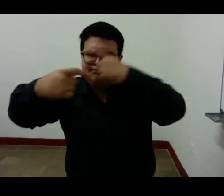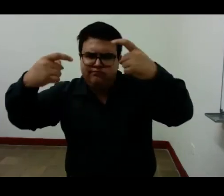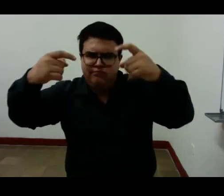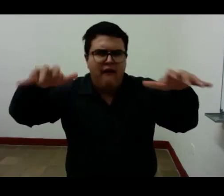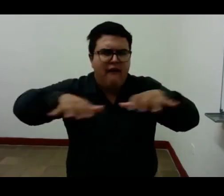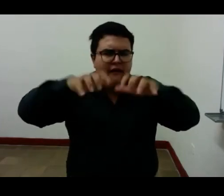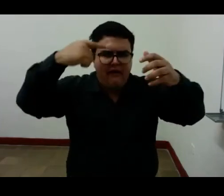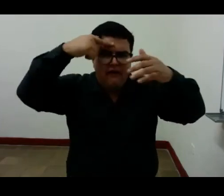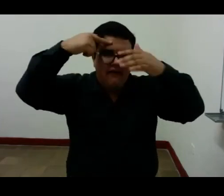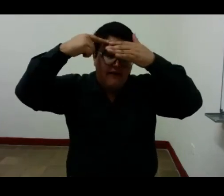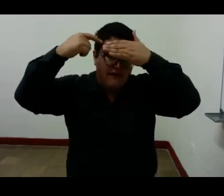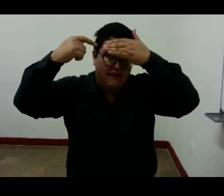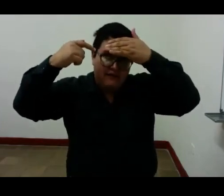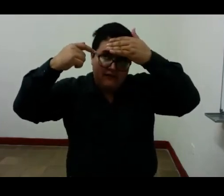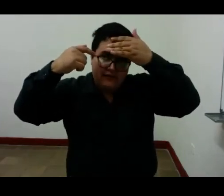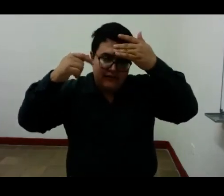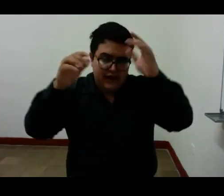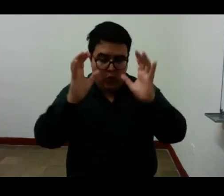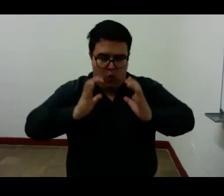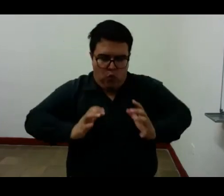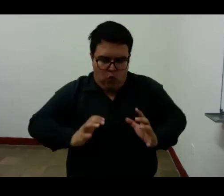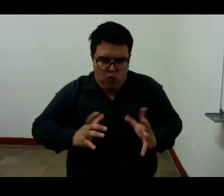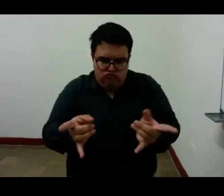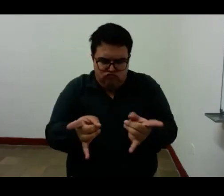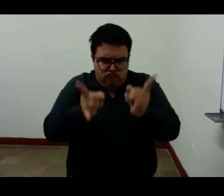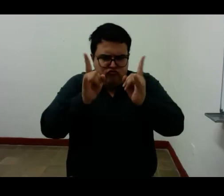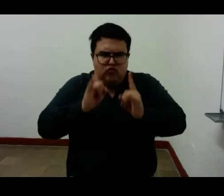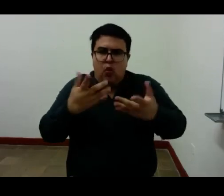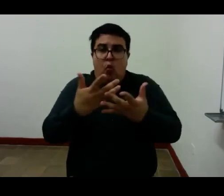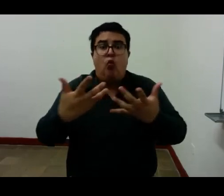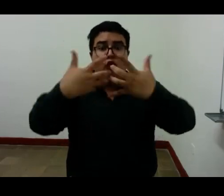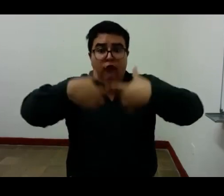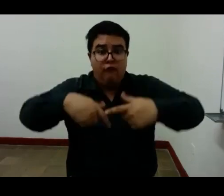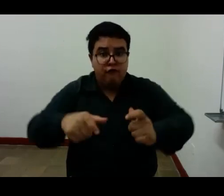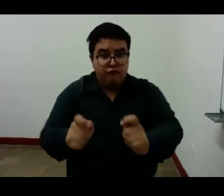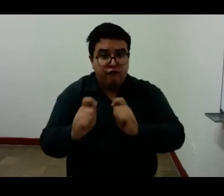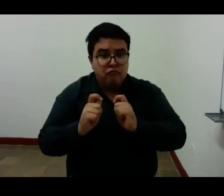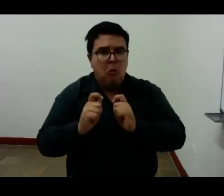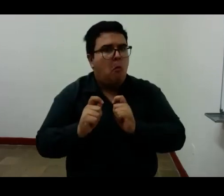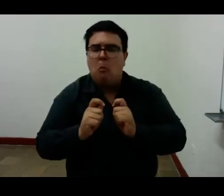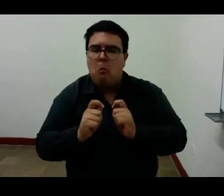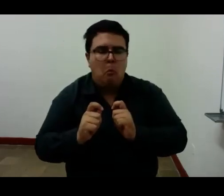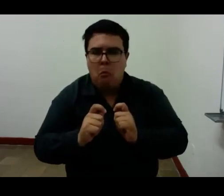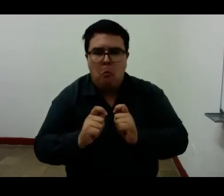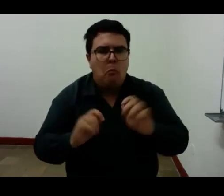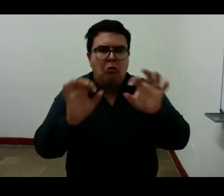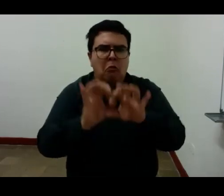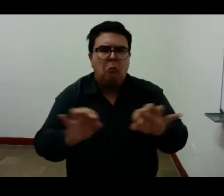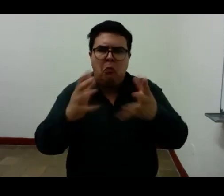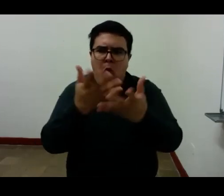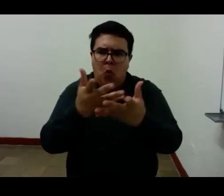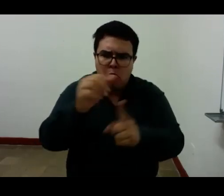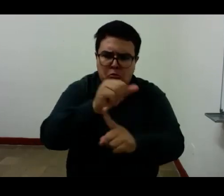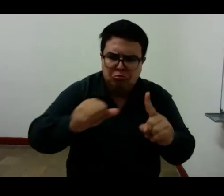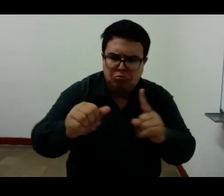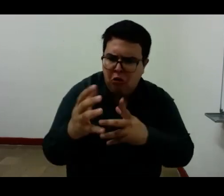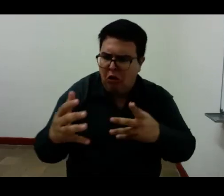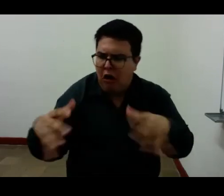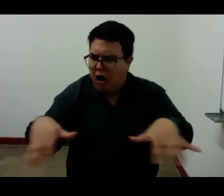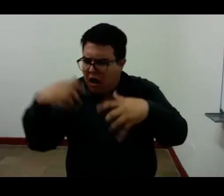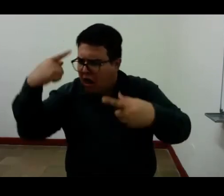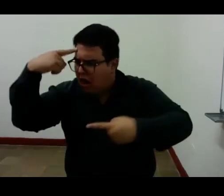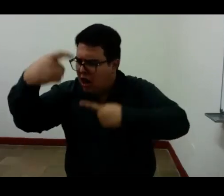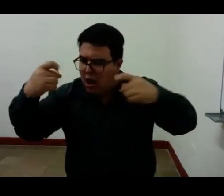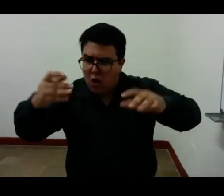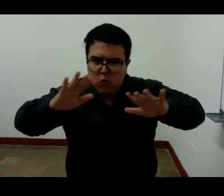el cuerpo que no se define por sus funciones o su utilidad social como afirmaba Spinoza